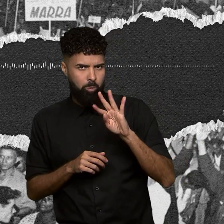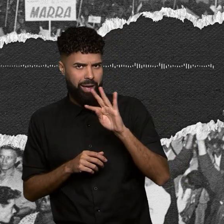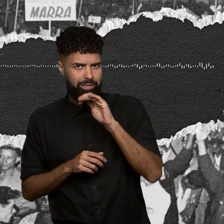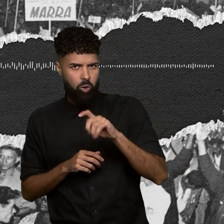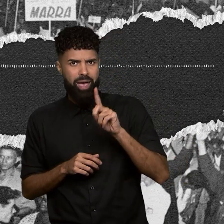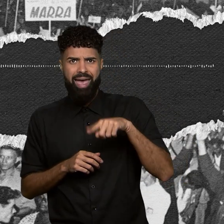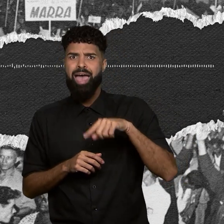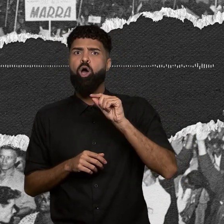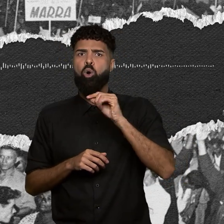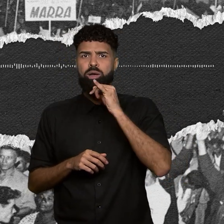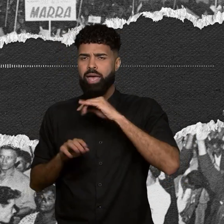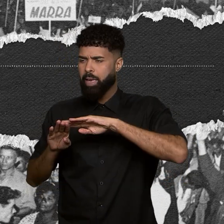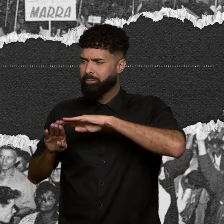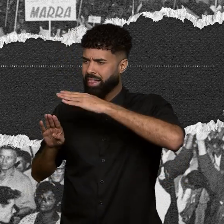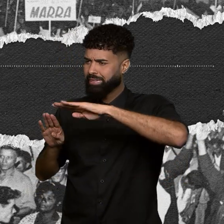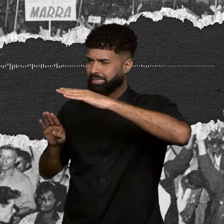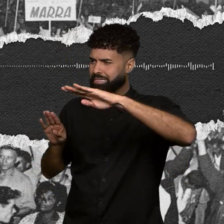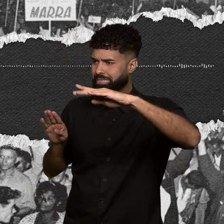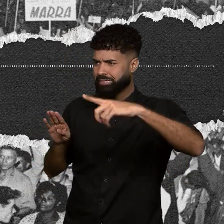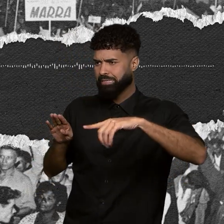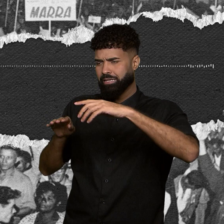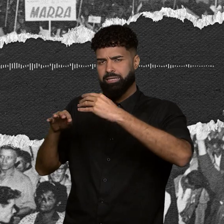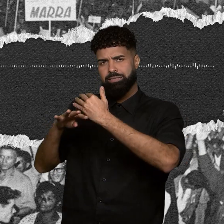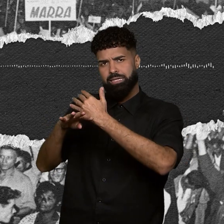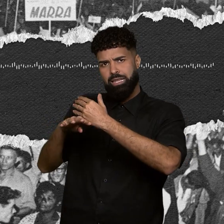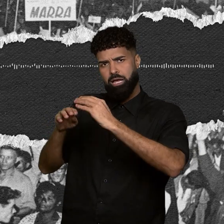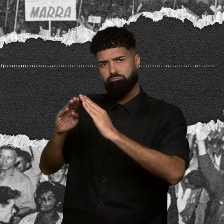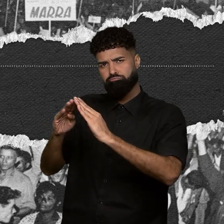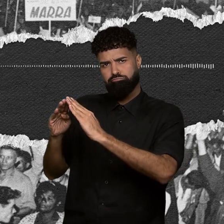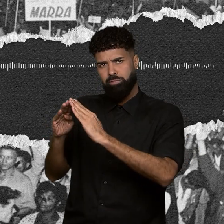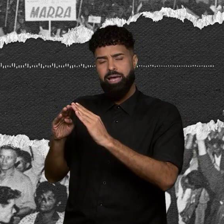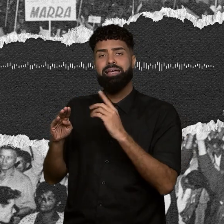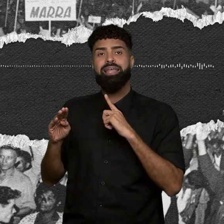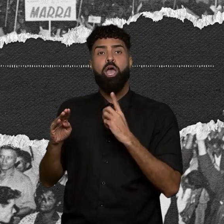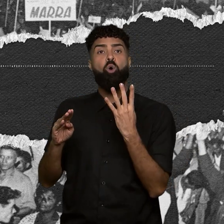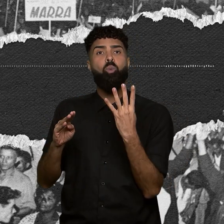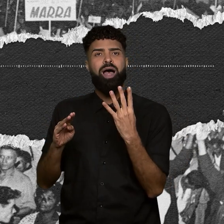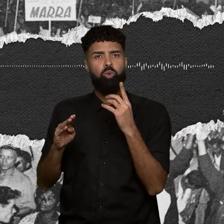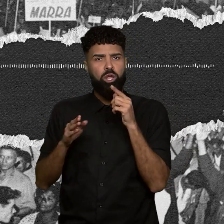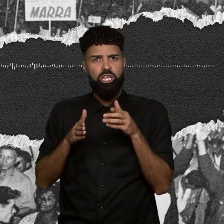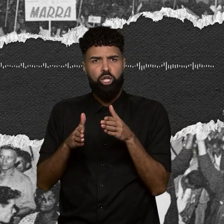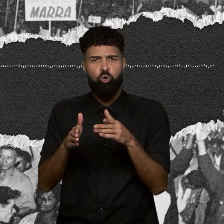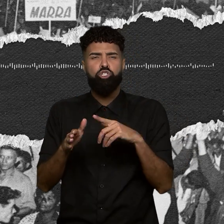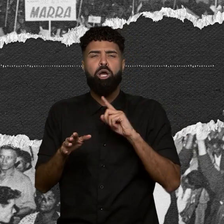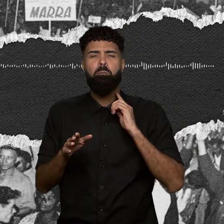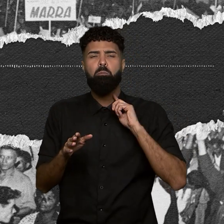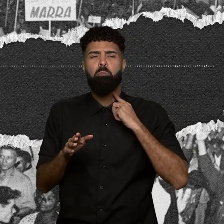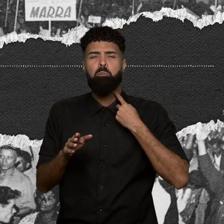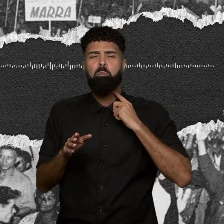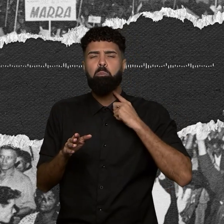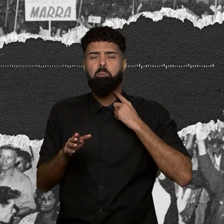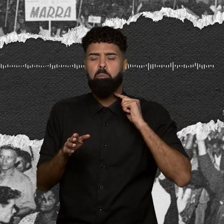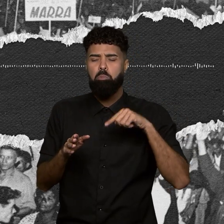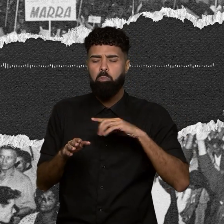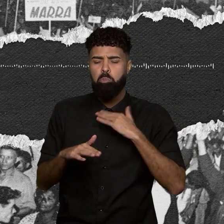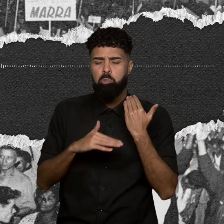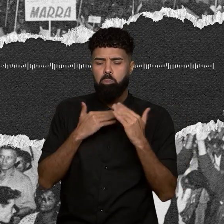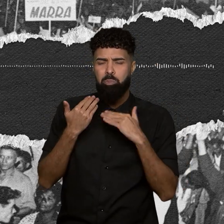de planícies costeiras cortadas por quatro rios sem vida e sob uma névoa venenosa alimentada